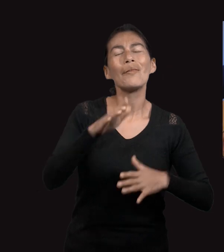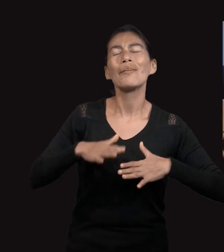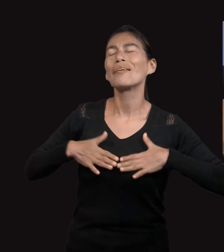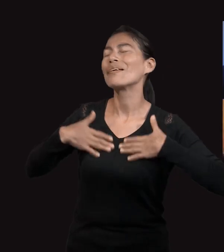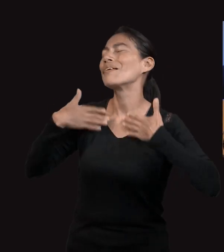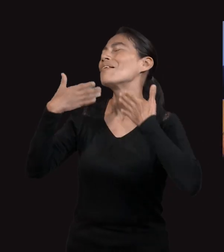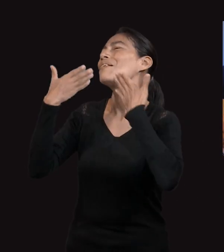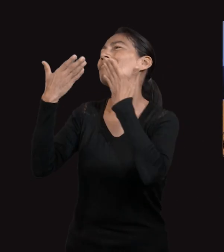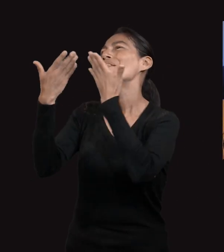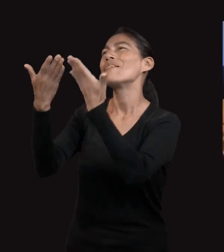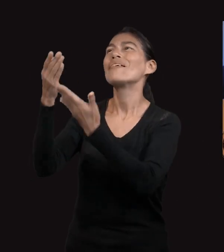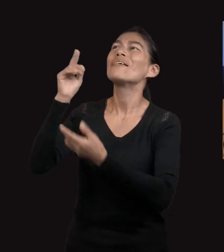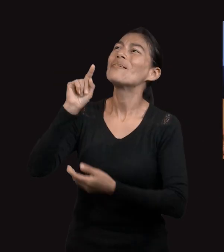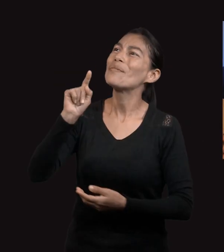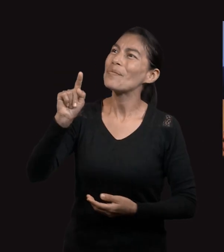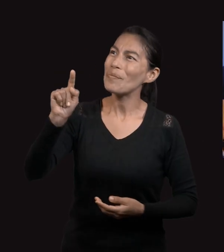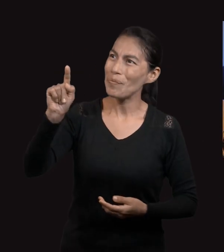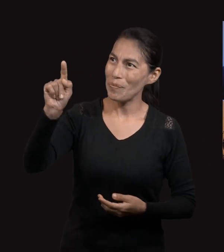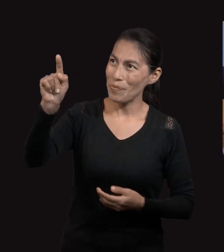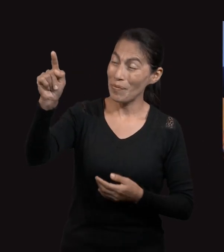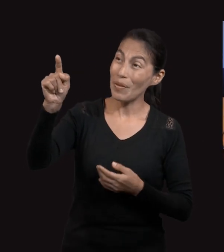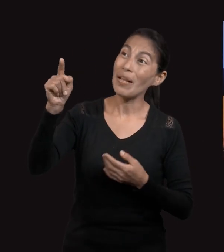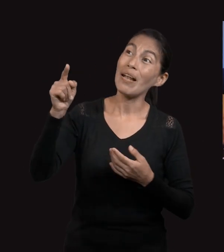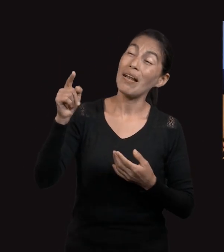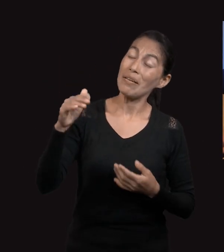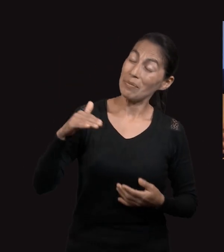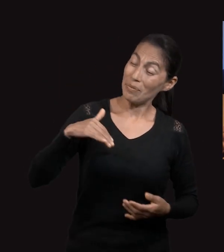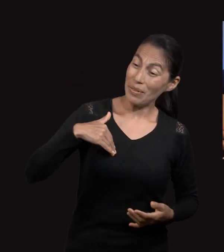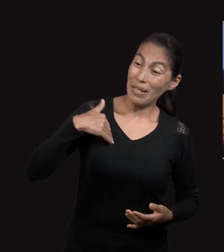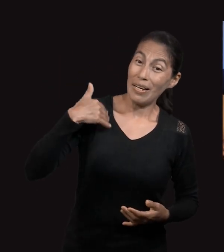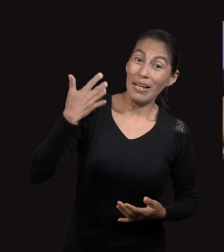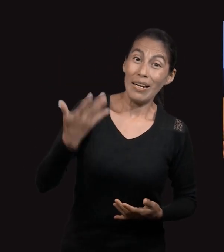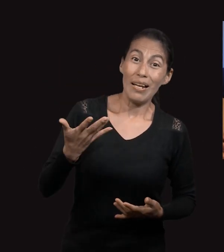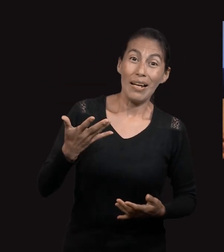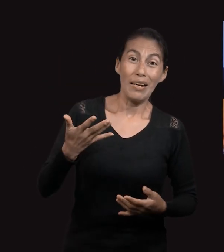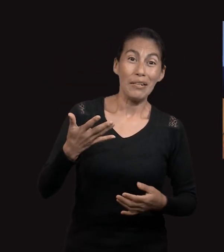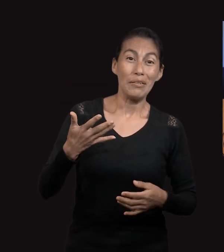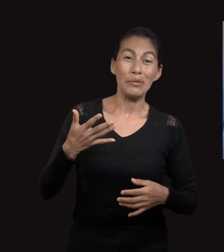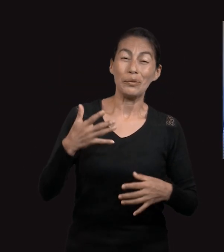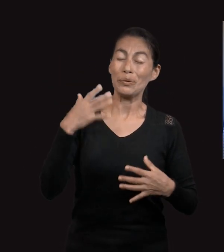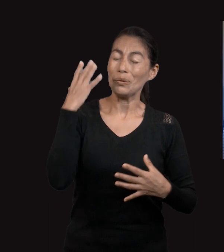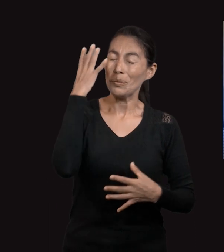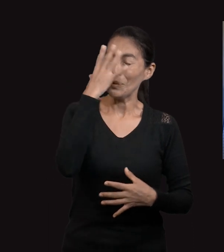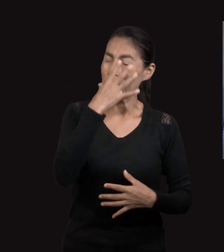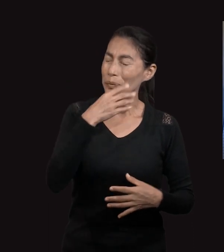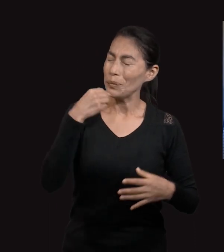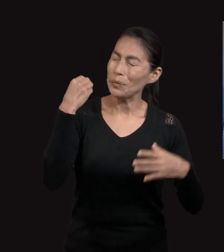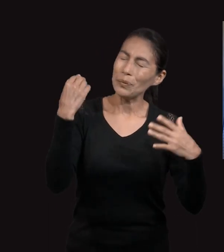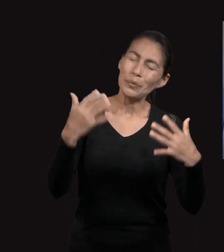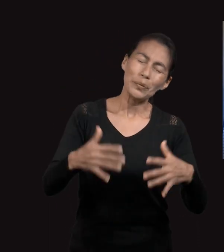Dios Y Él hará Cosas